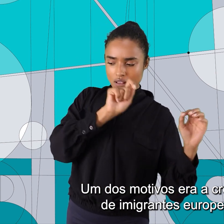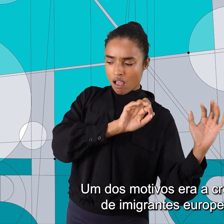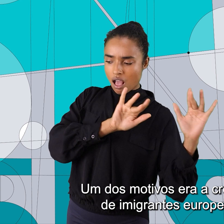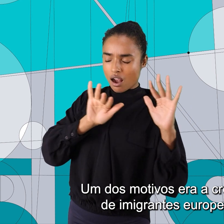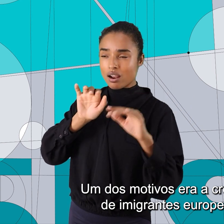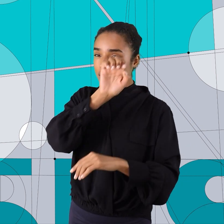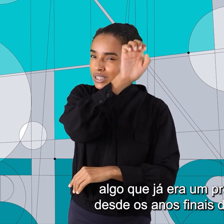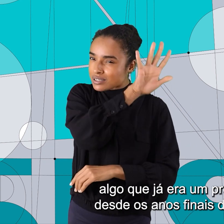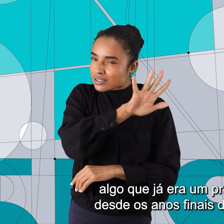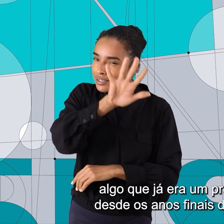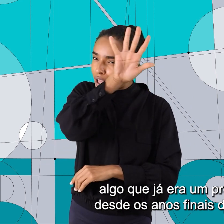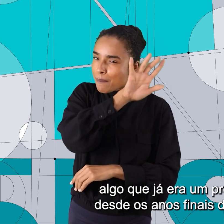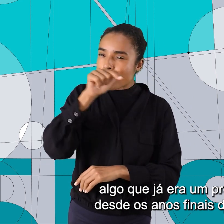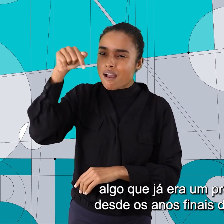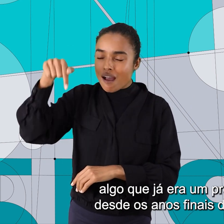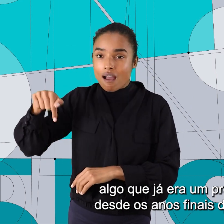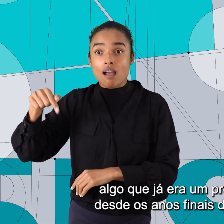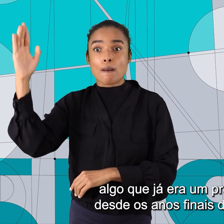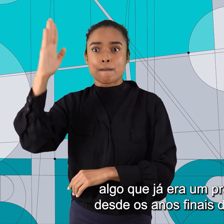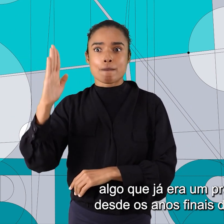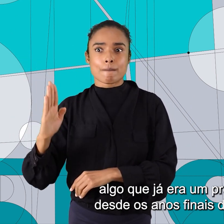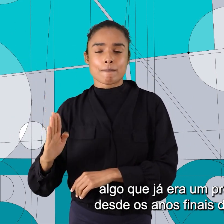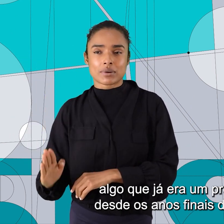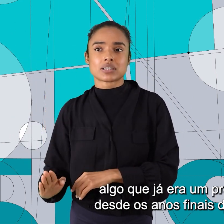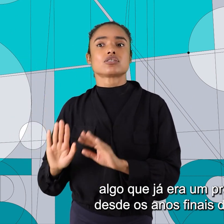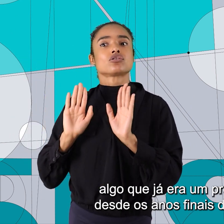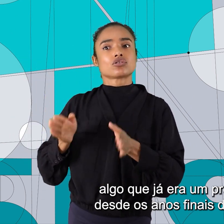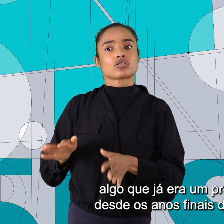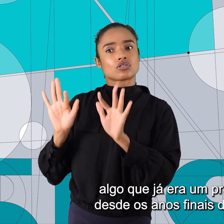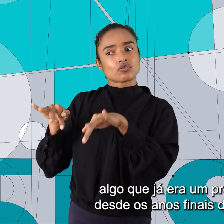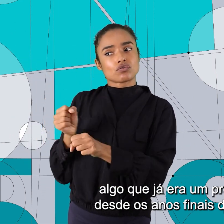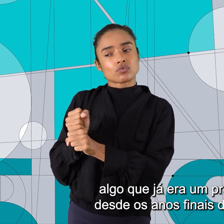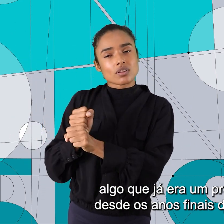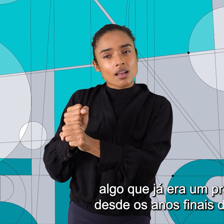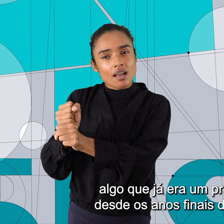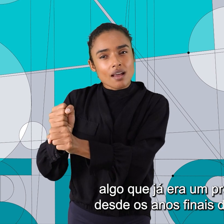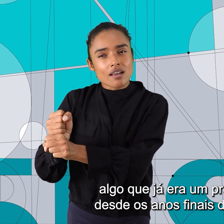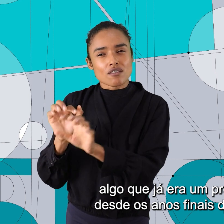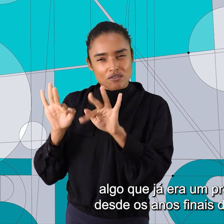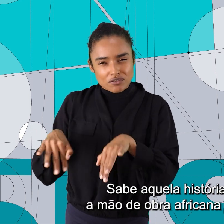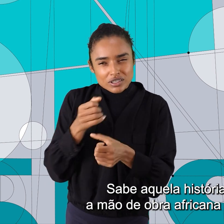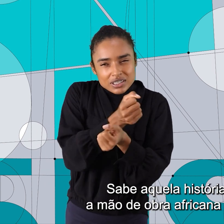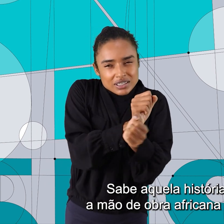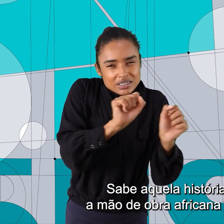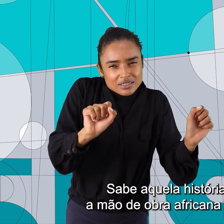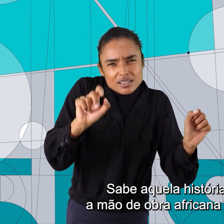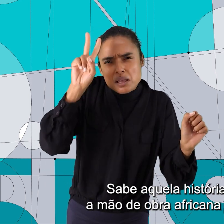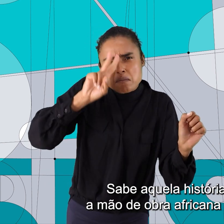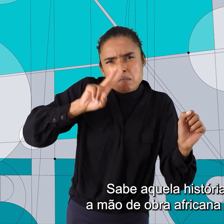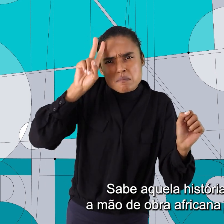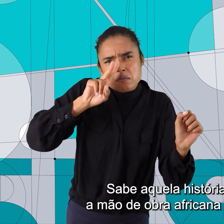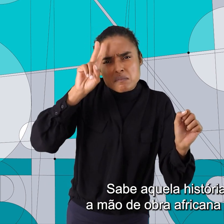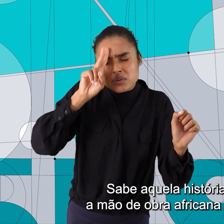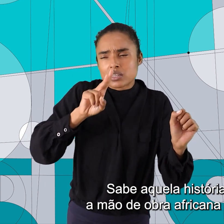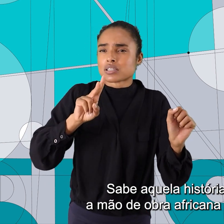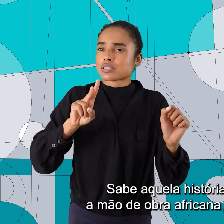europeus no Brasil, algo que já era um projeto do país desde os anos finais da escravidão. Sabe aquela história de